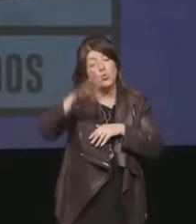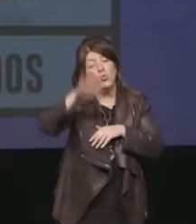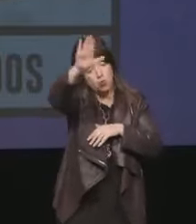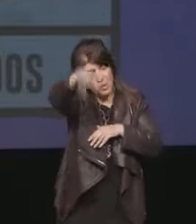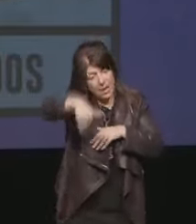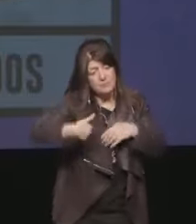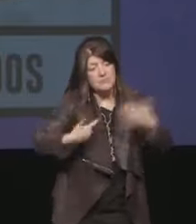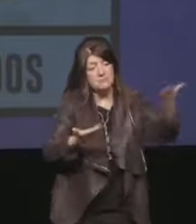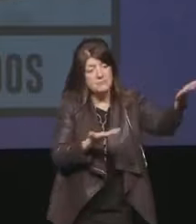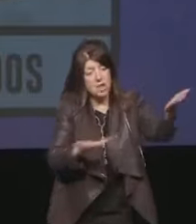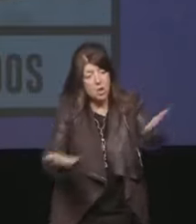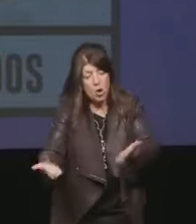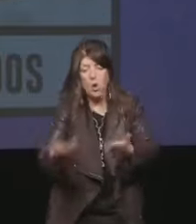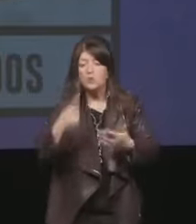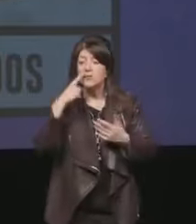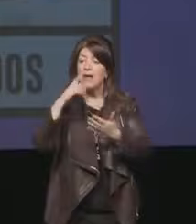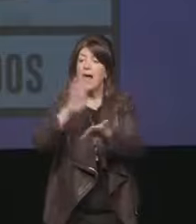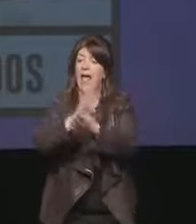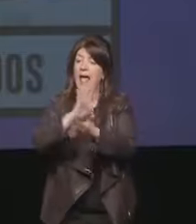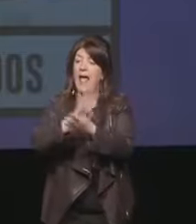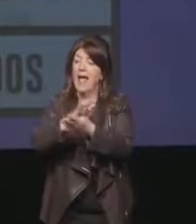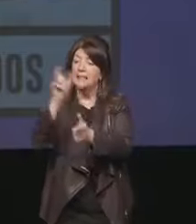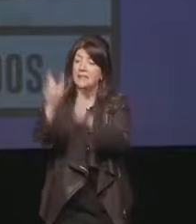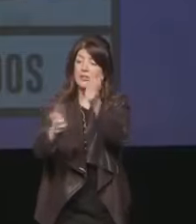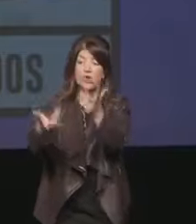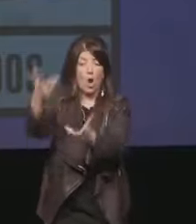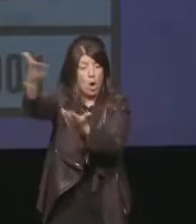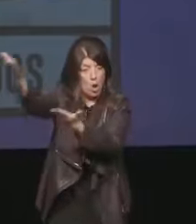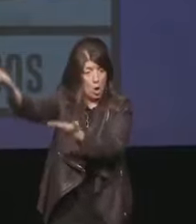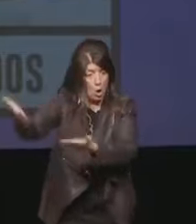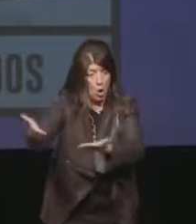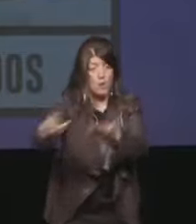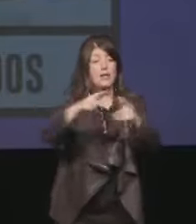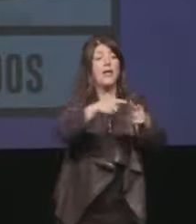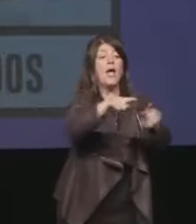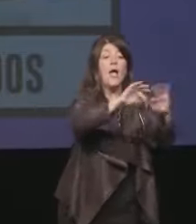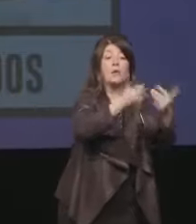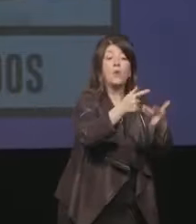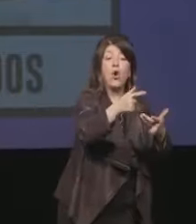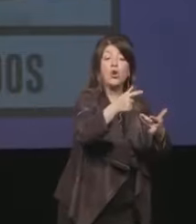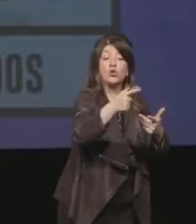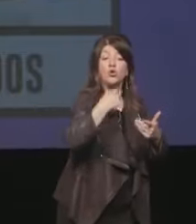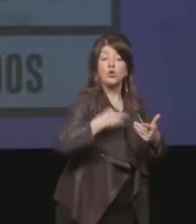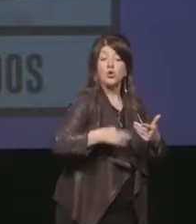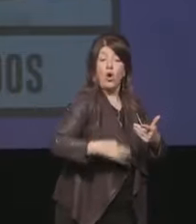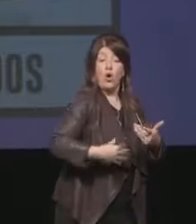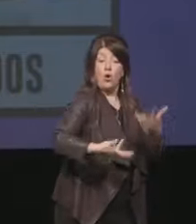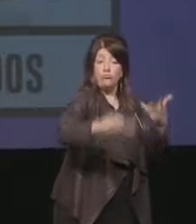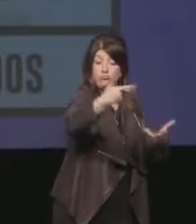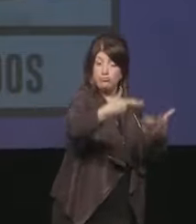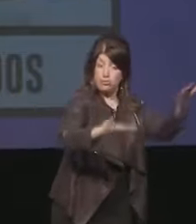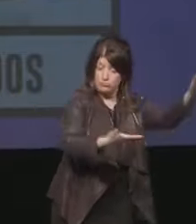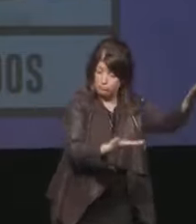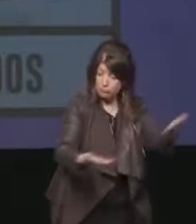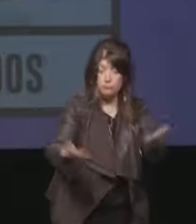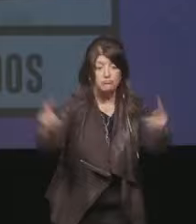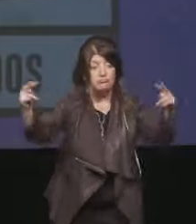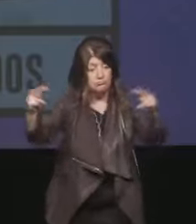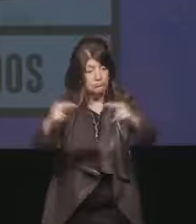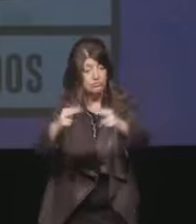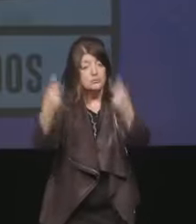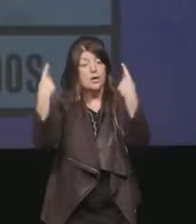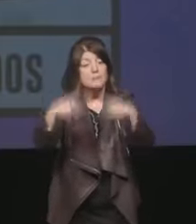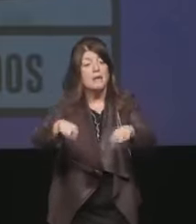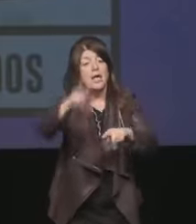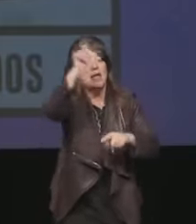editori quindi insomma loro si incontreranno e speriamo insomma che qualche cosa di buono Nesca perché insomma l'Italia è un paese che ha delle